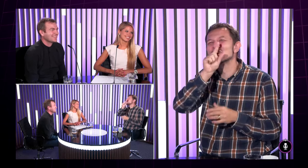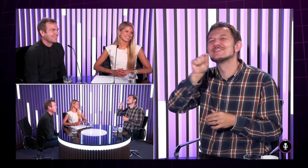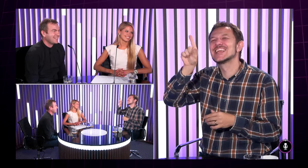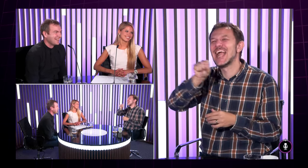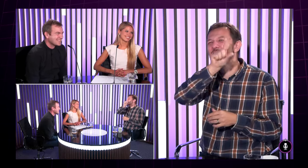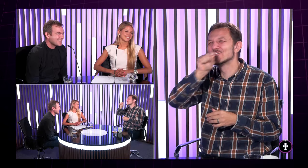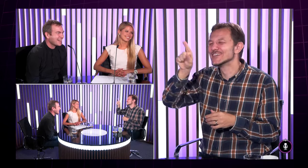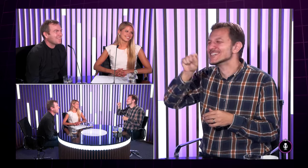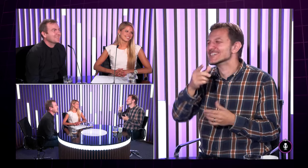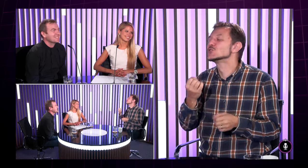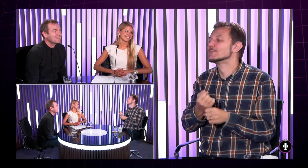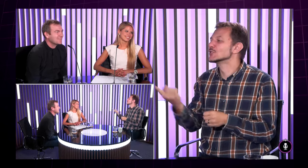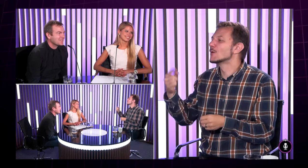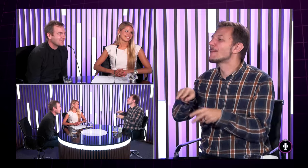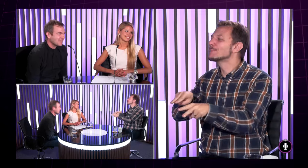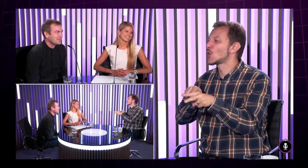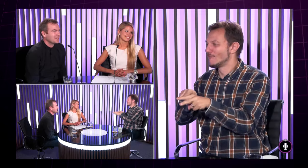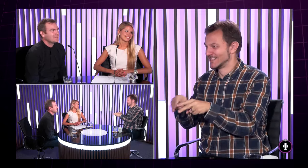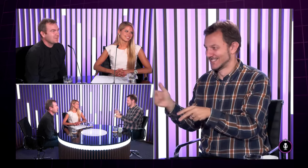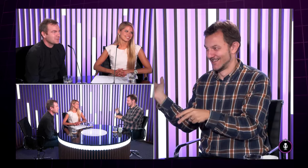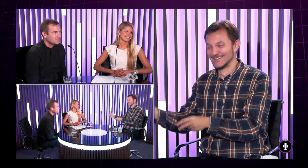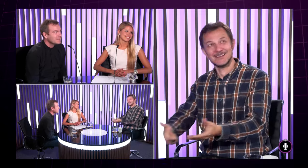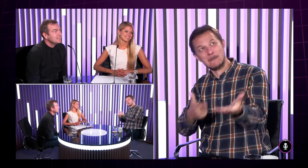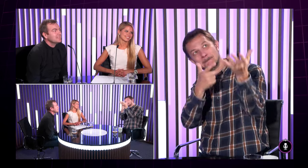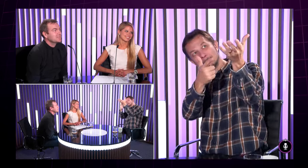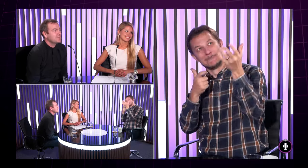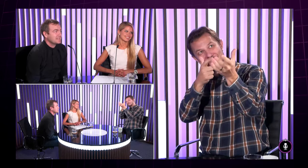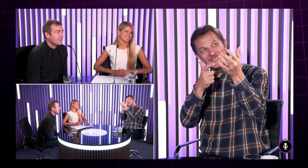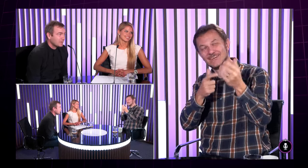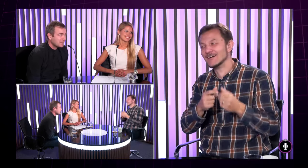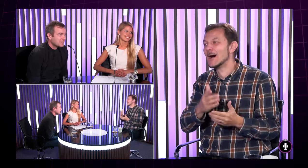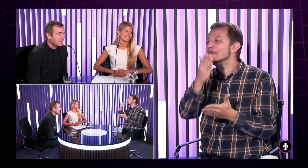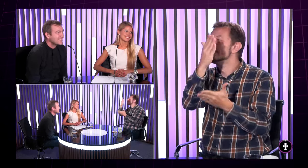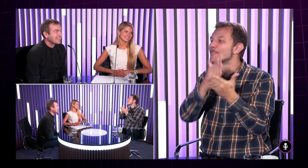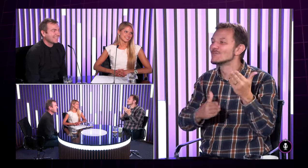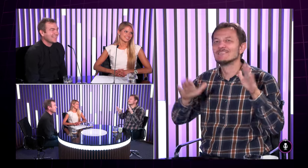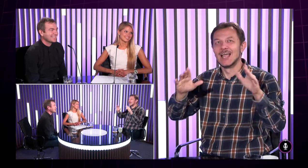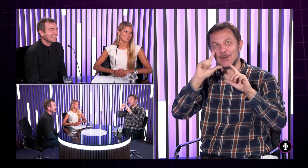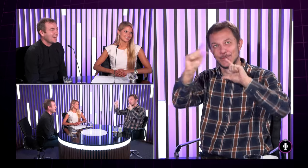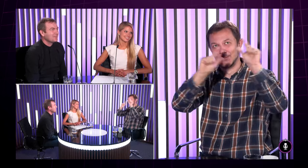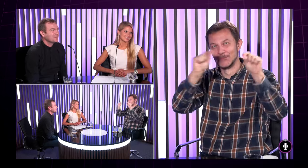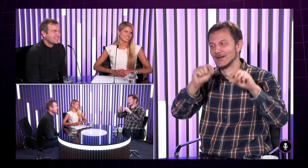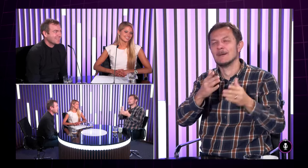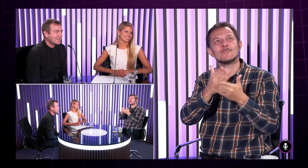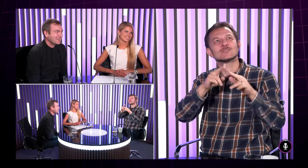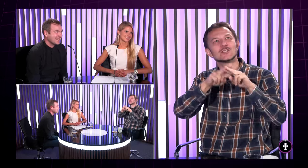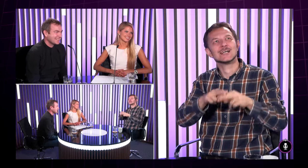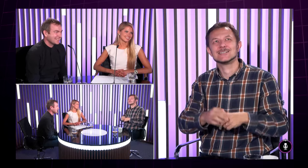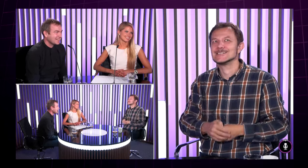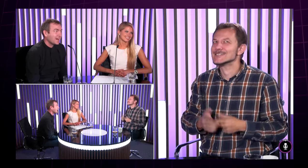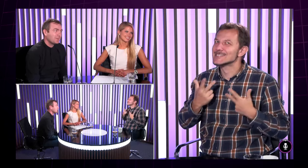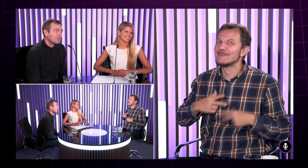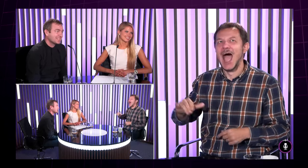aj že sú tam vtáci a oni vlastne vyrušujú lebo oni tam štiebocu tak zoberie si brokovnicu a vystrelí na nich a polovica vtákov